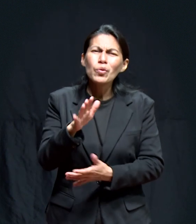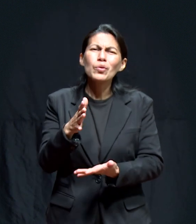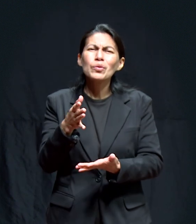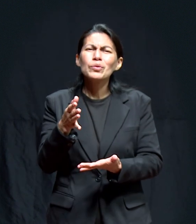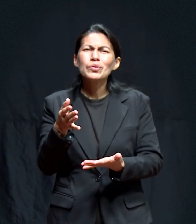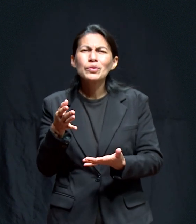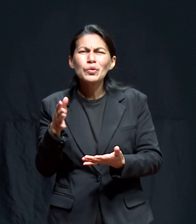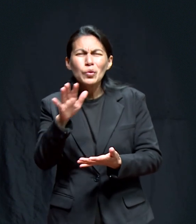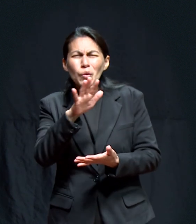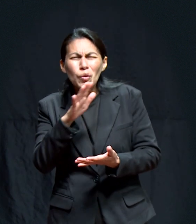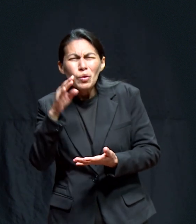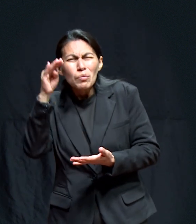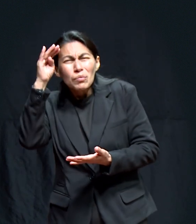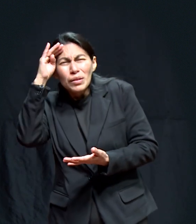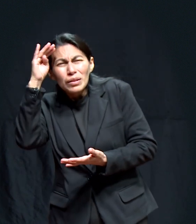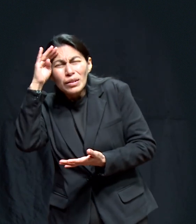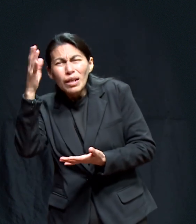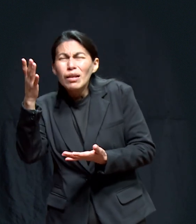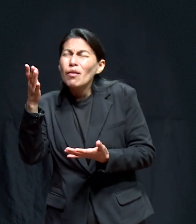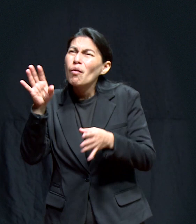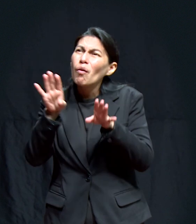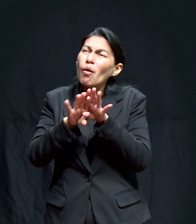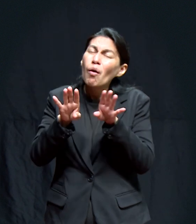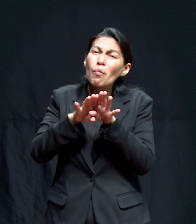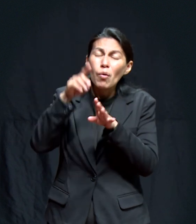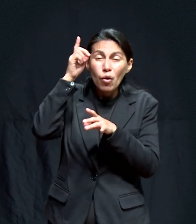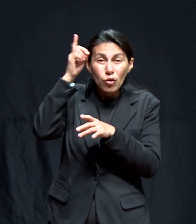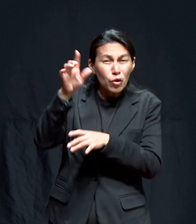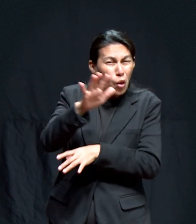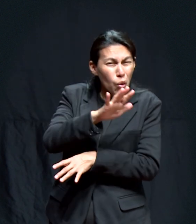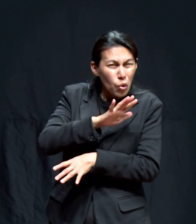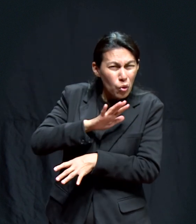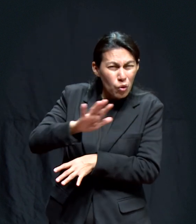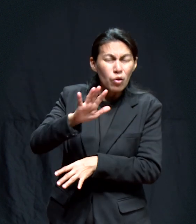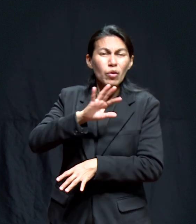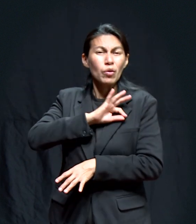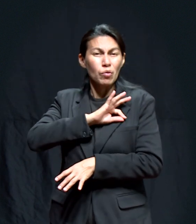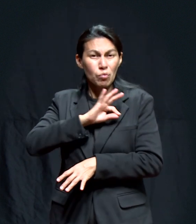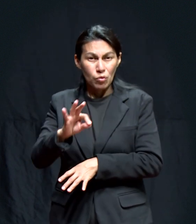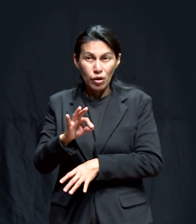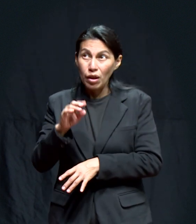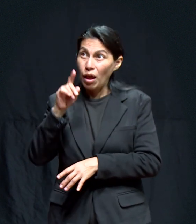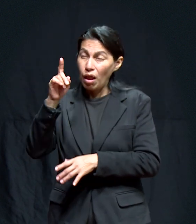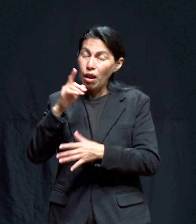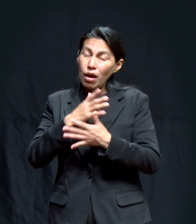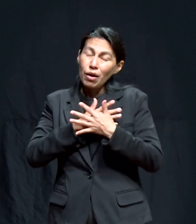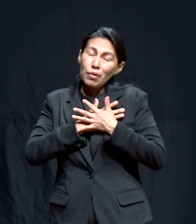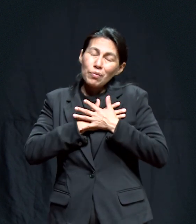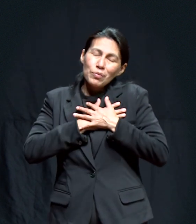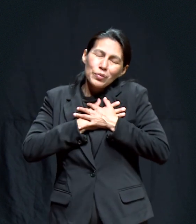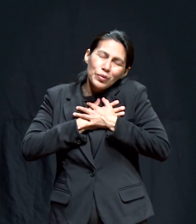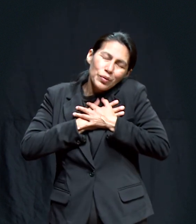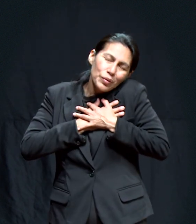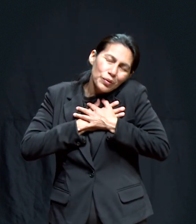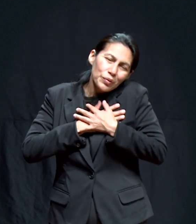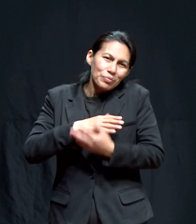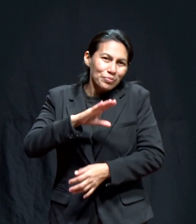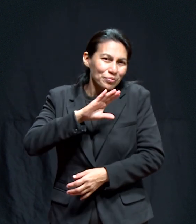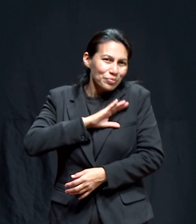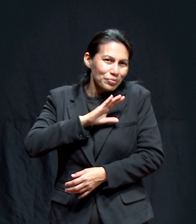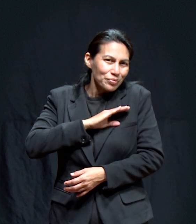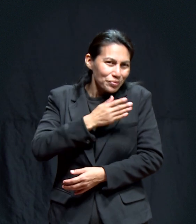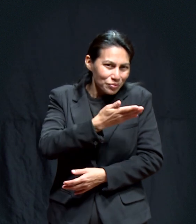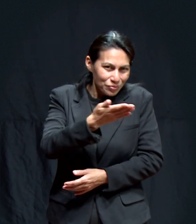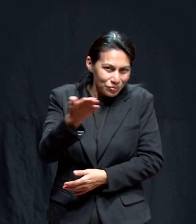Meditando En el poder Del Dios De lo imposible De tu De tu gran amor Y compasión Por